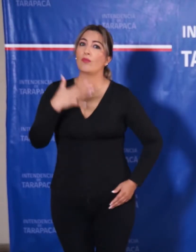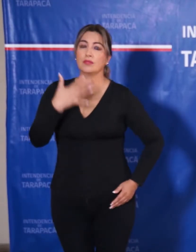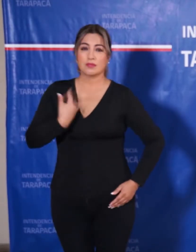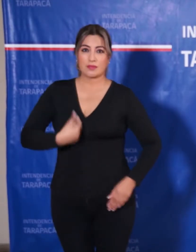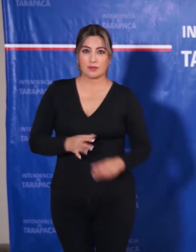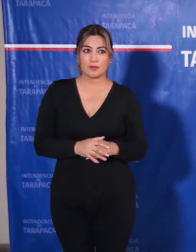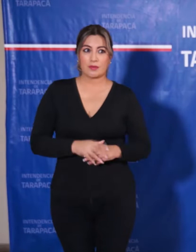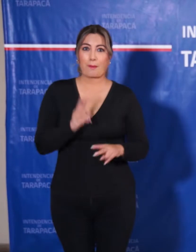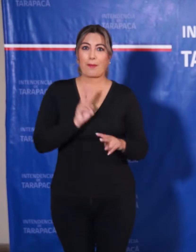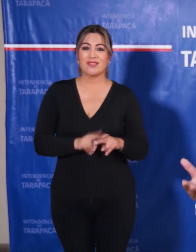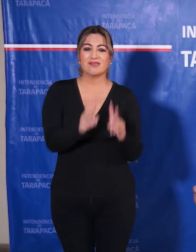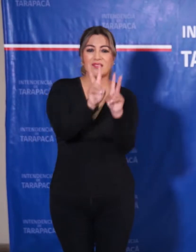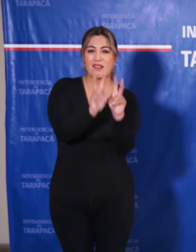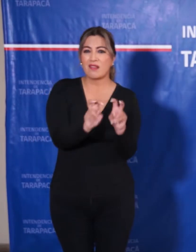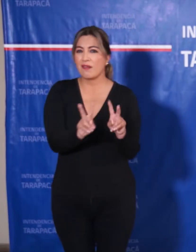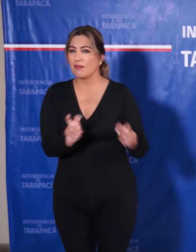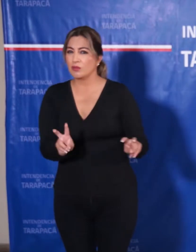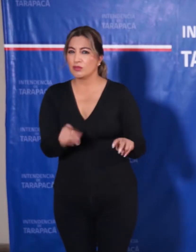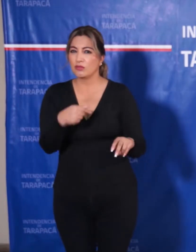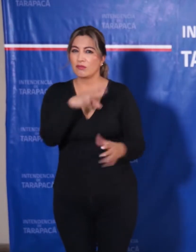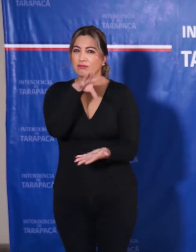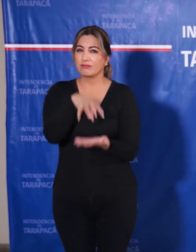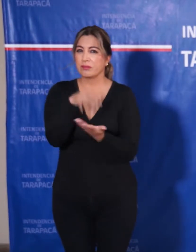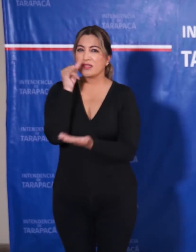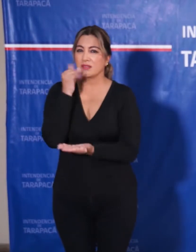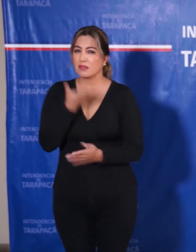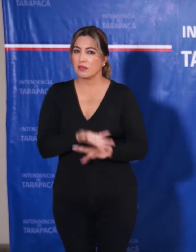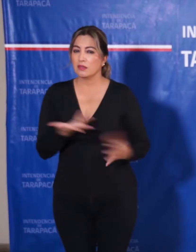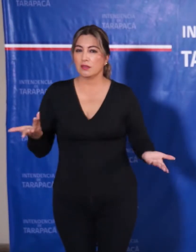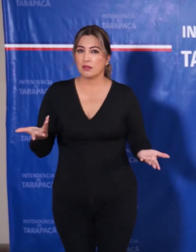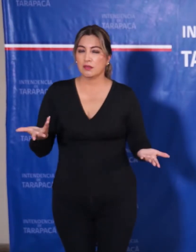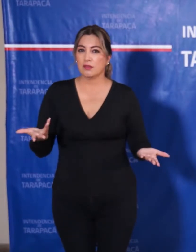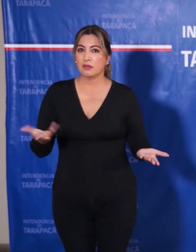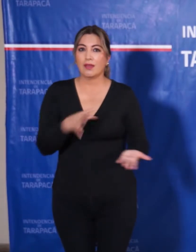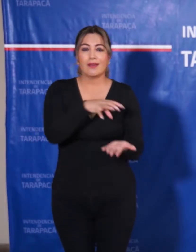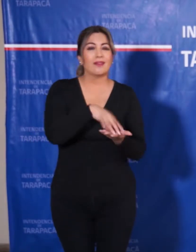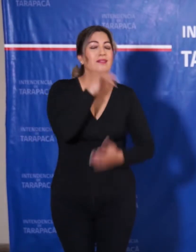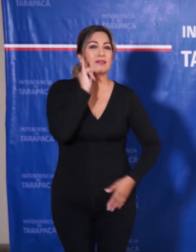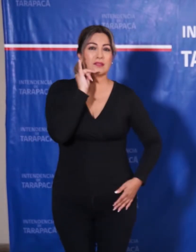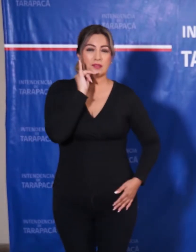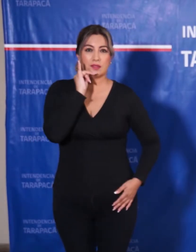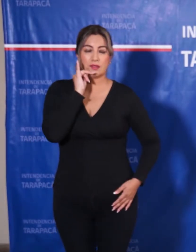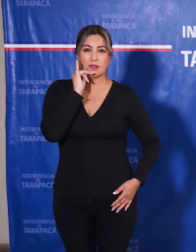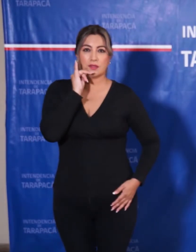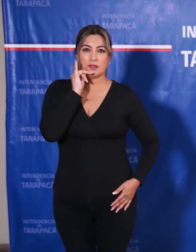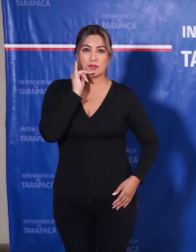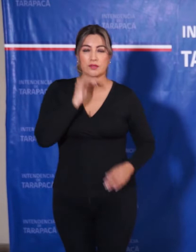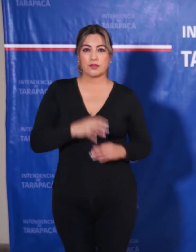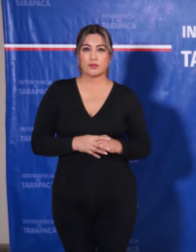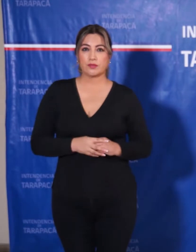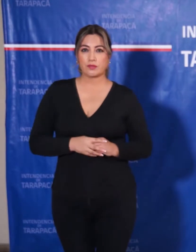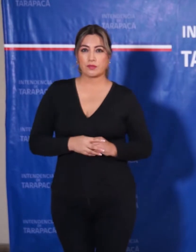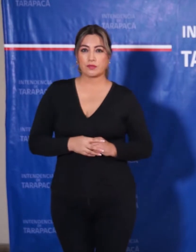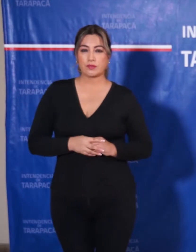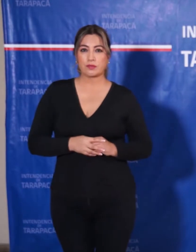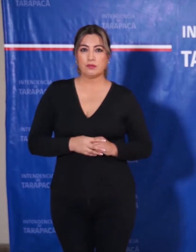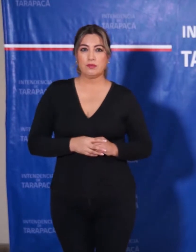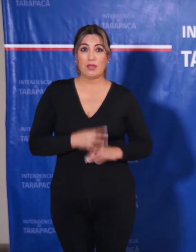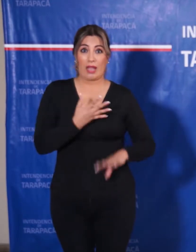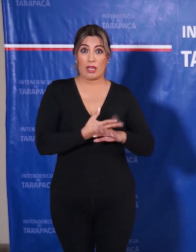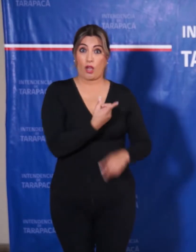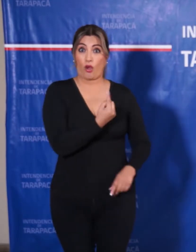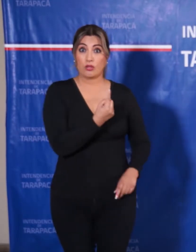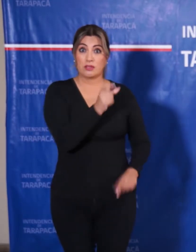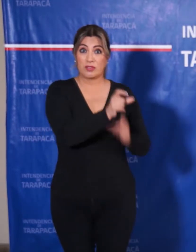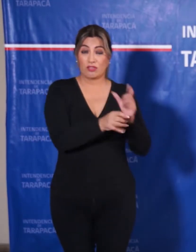el análisis de lo que está ocurriendo en nuestra región, es que Iquique tiene 11